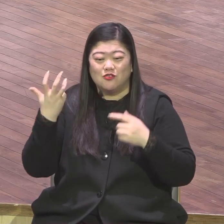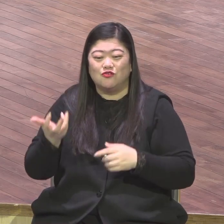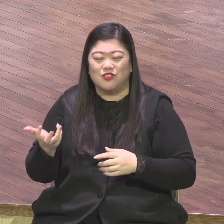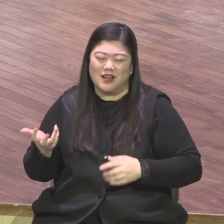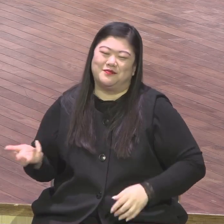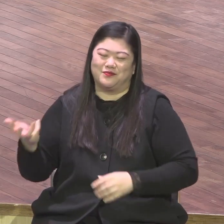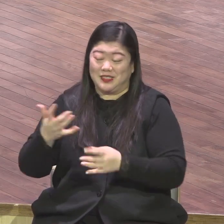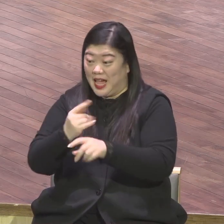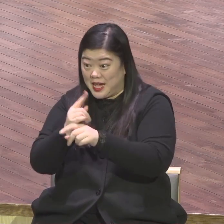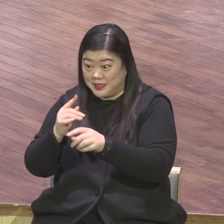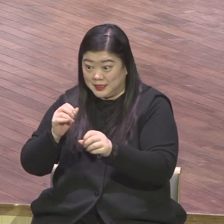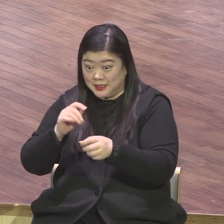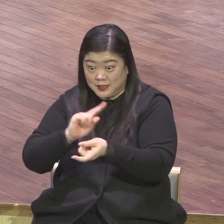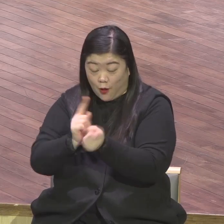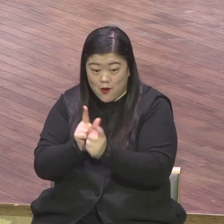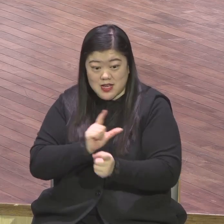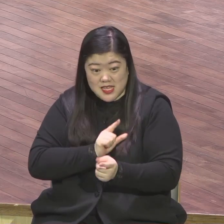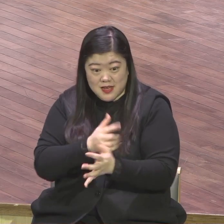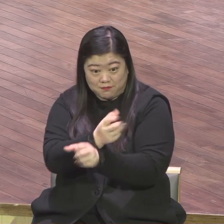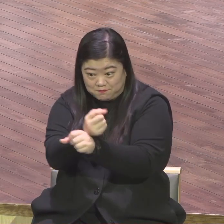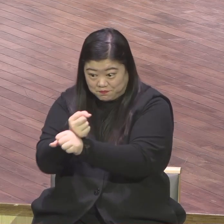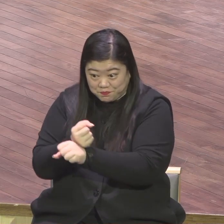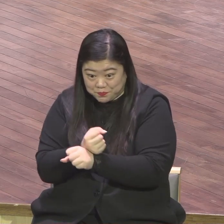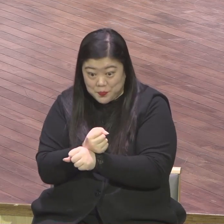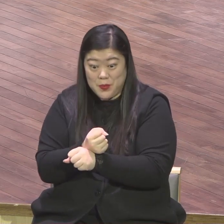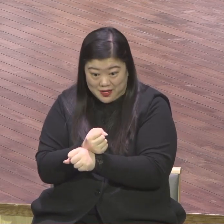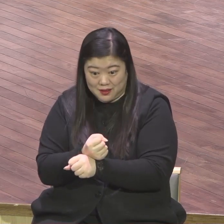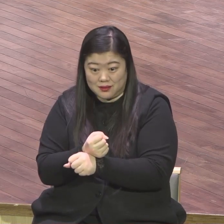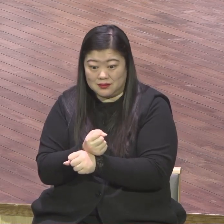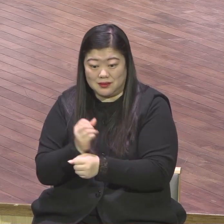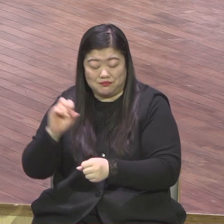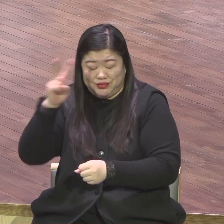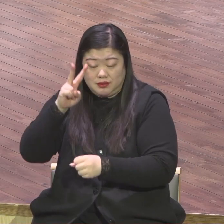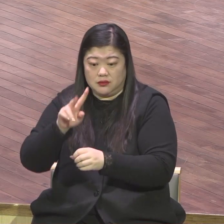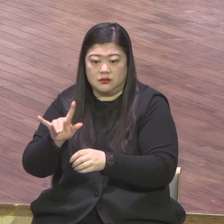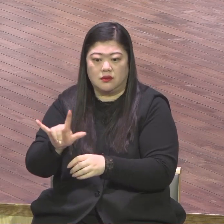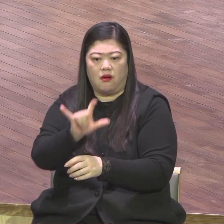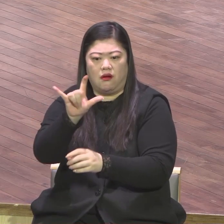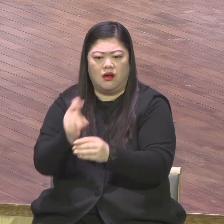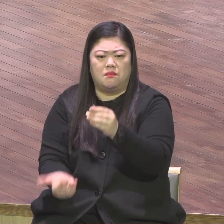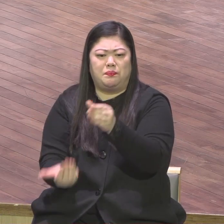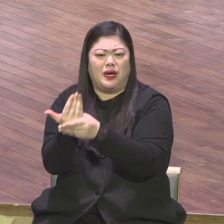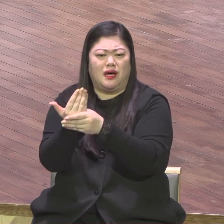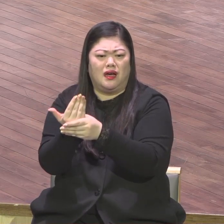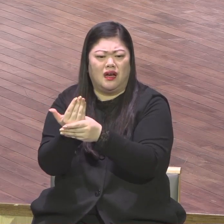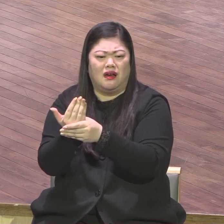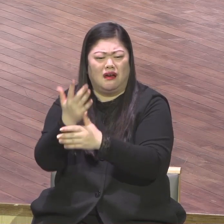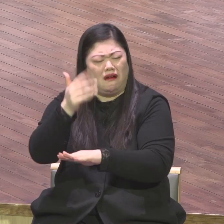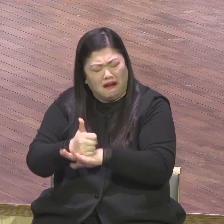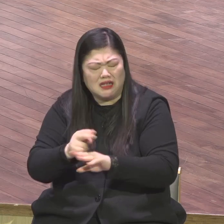터져가지고 중단되었습니다 그것을 게재하면서 이 시대의 땅것으로 불리는 유선을 밟으면서